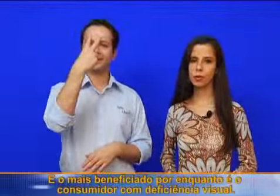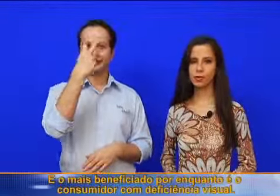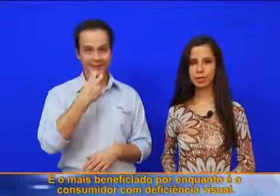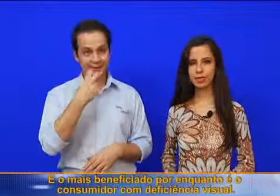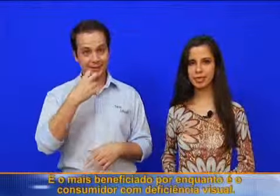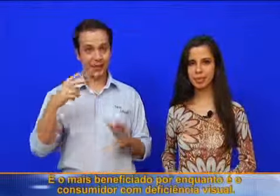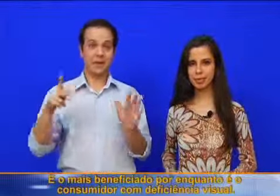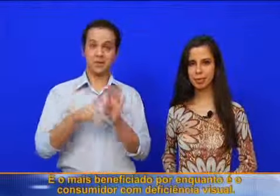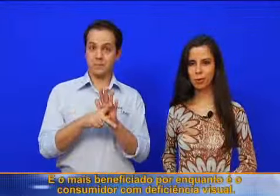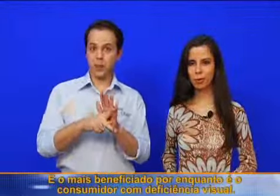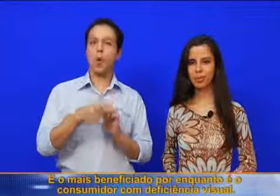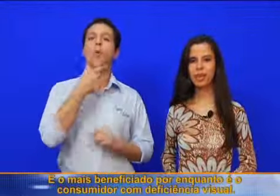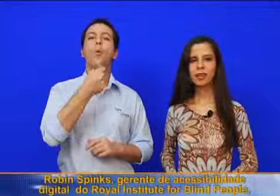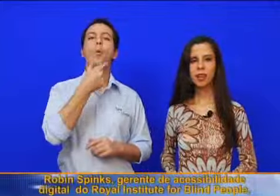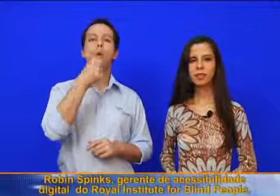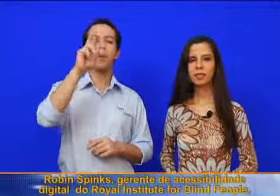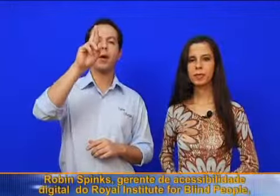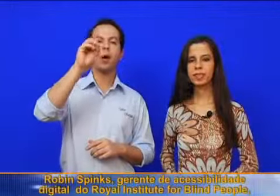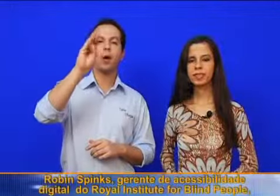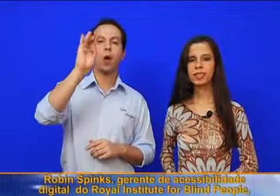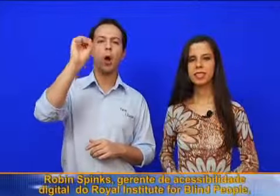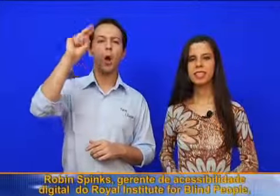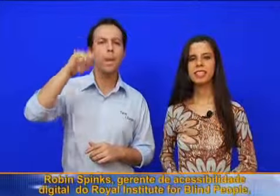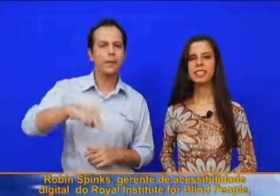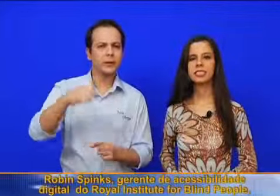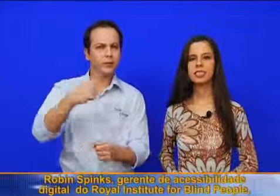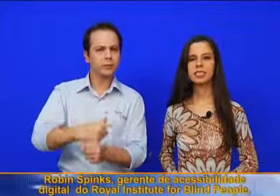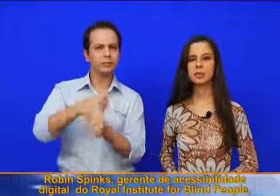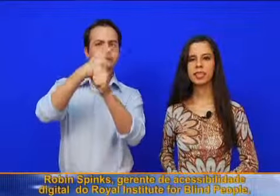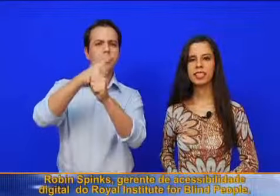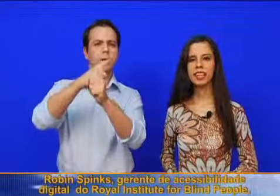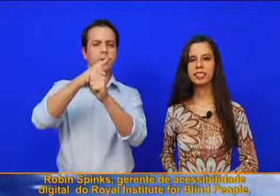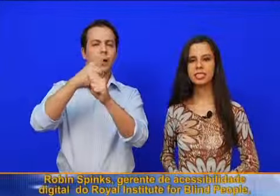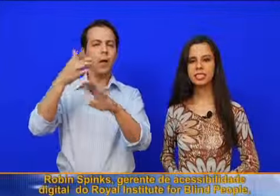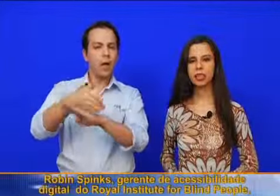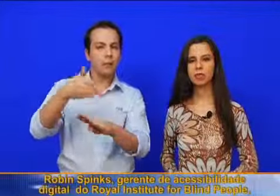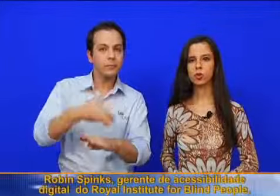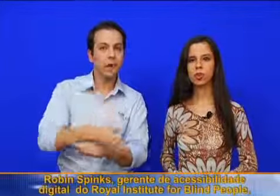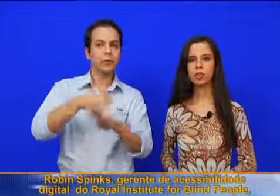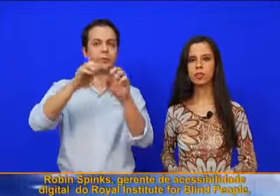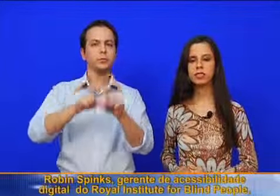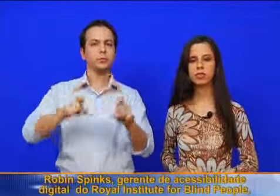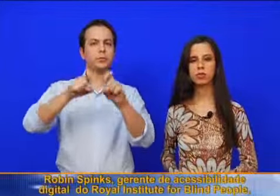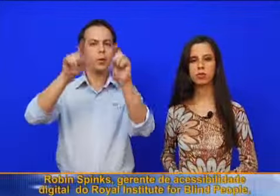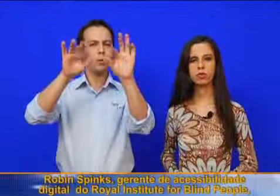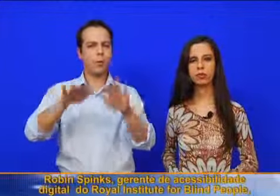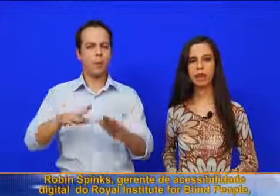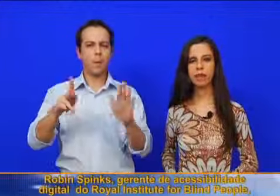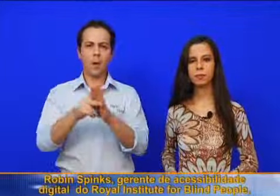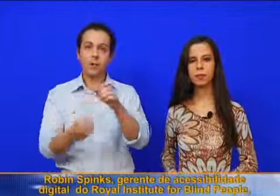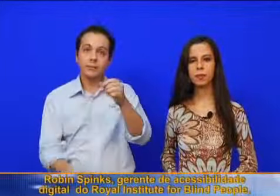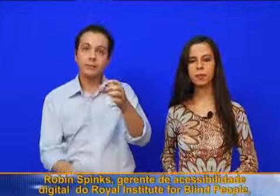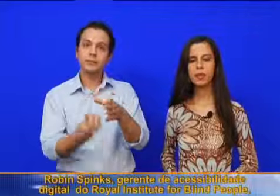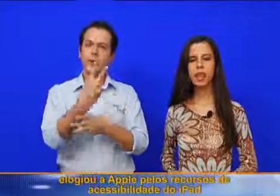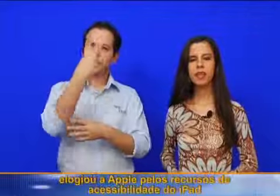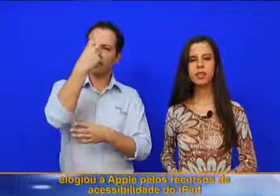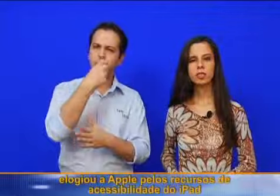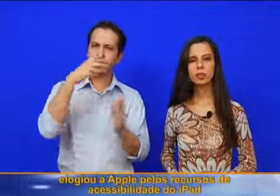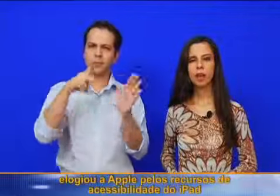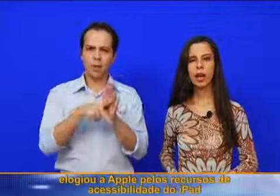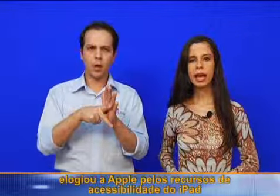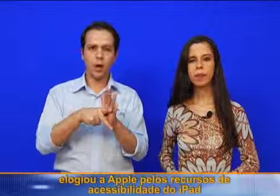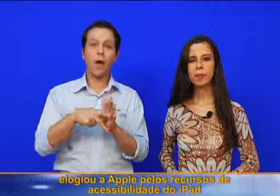consumidor com deficiência visual. Robin Spinks, gerente de acessibilidade digital do Royal Institute for Blind People,